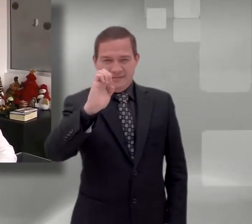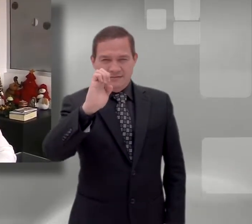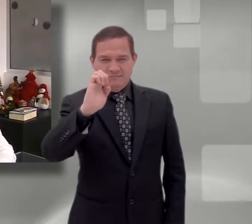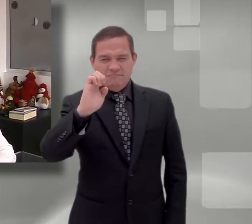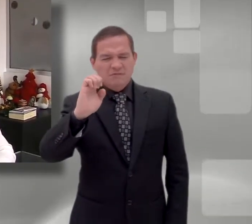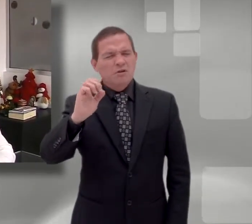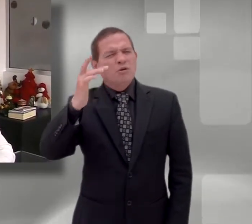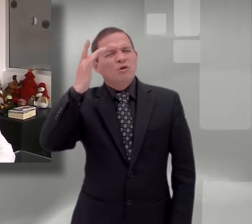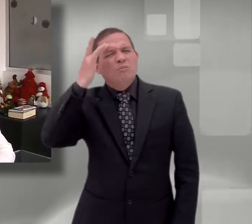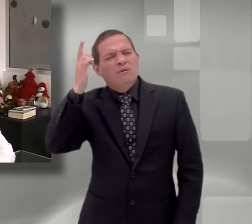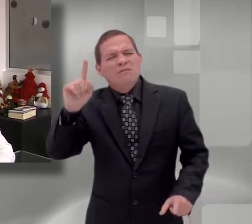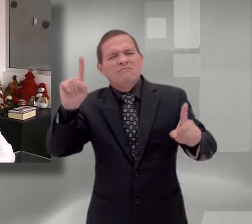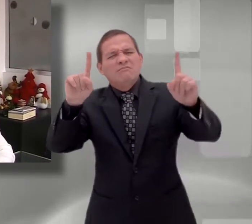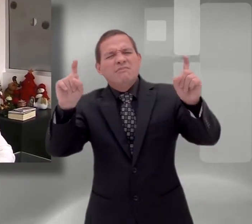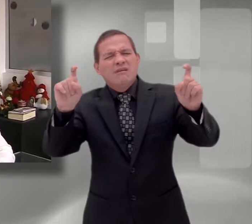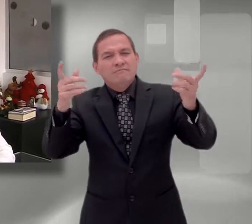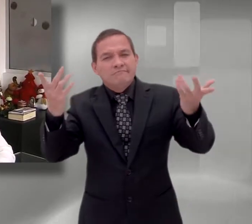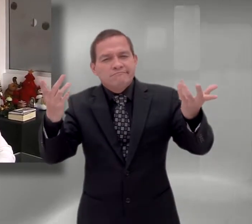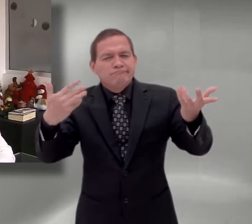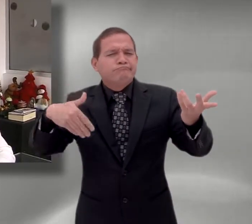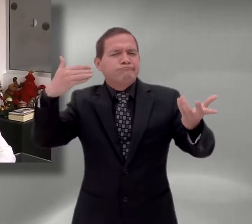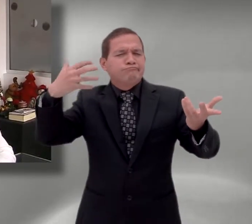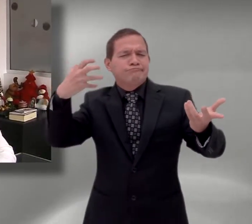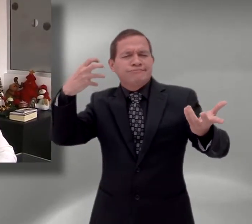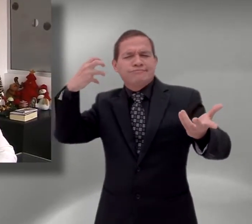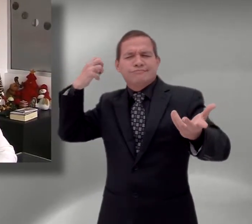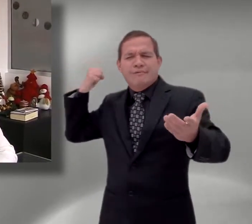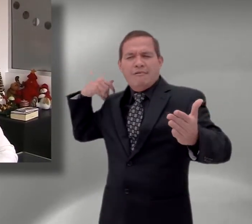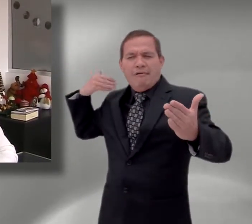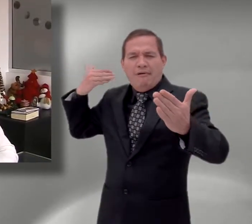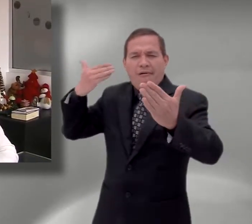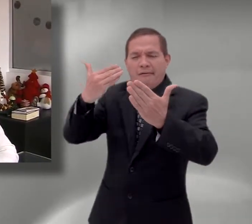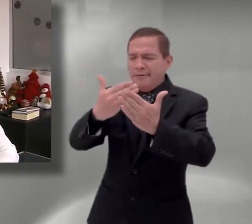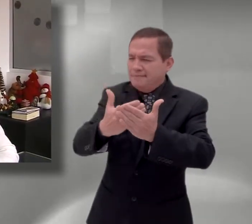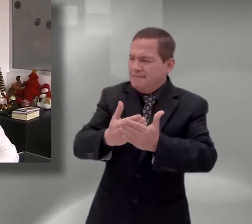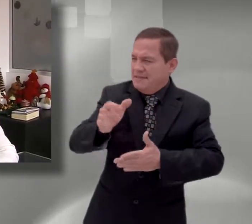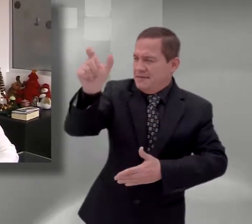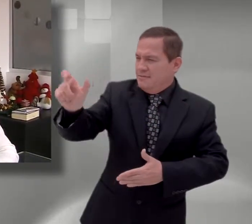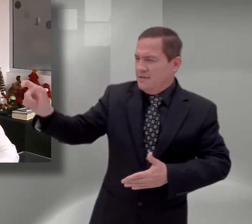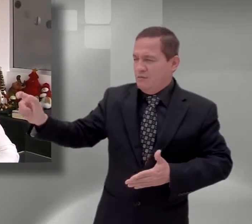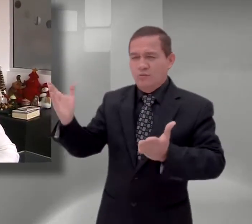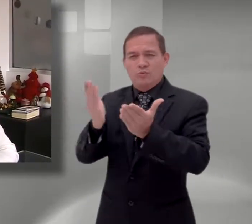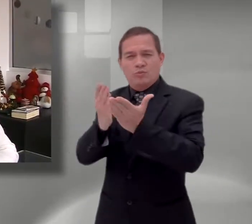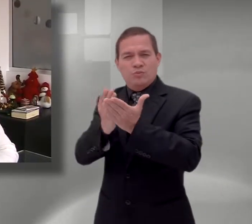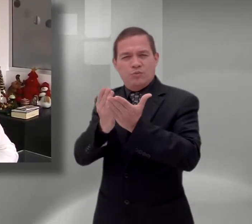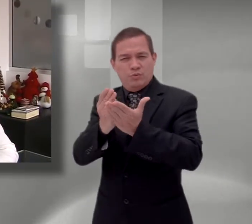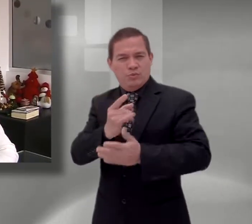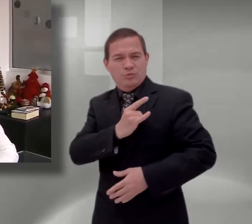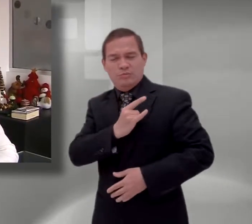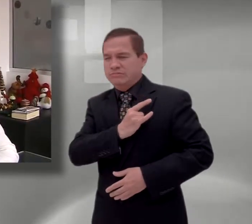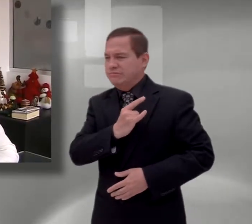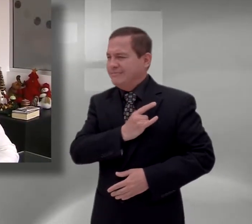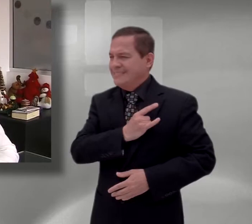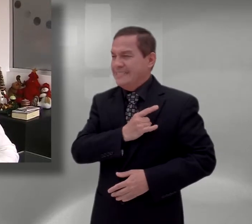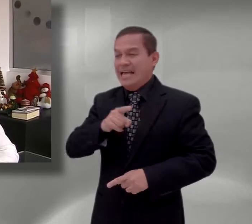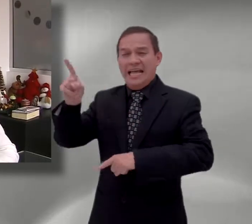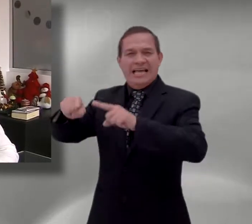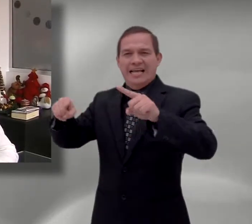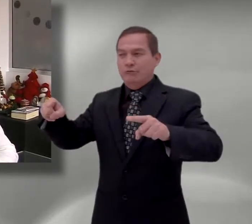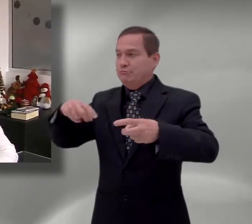relación con la comunicación lingüística desde lo que corresponde a la lectura y la escritura, pero